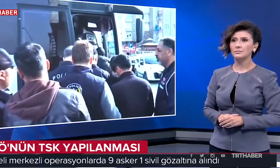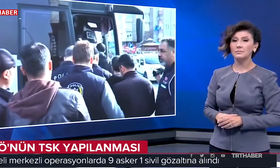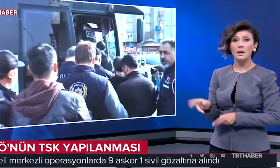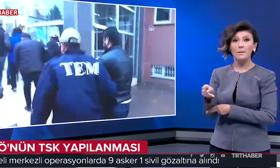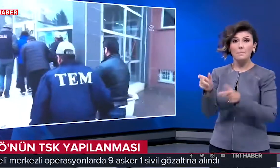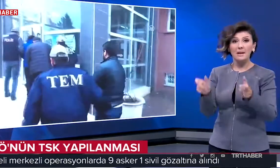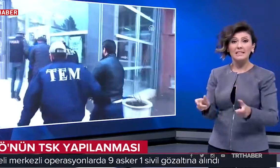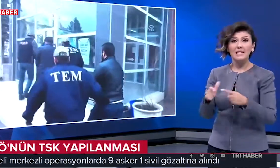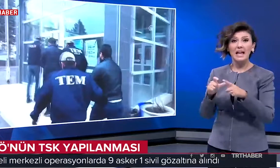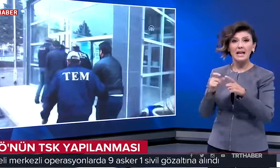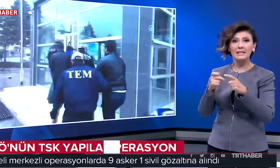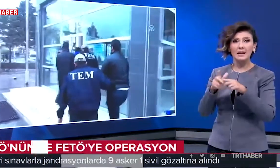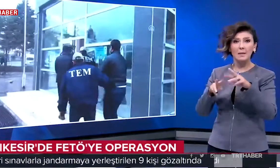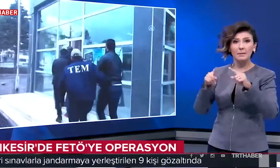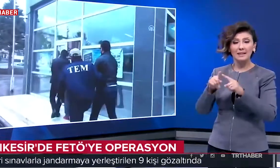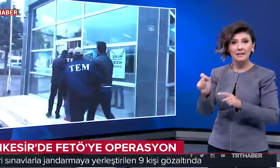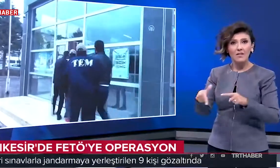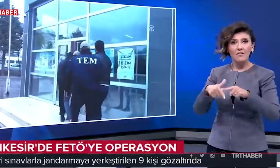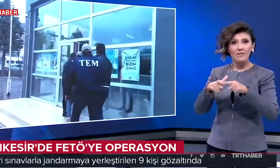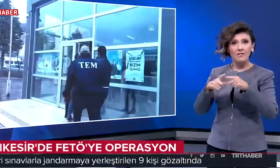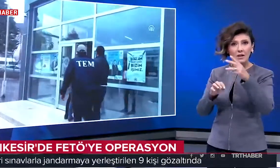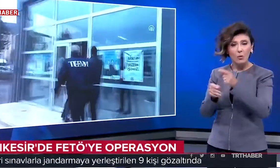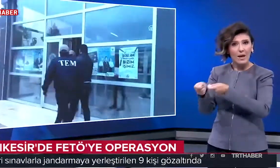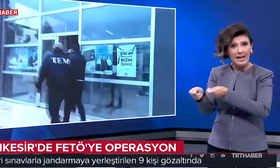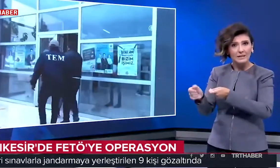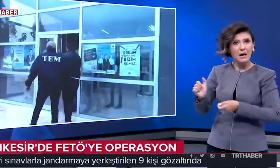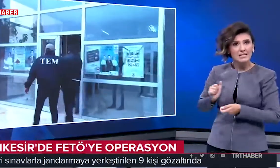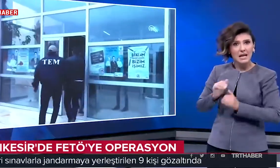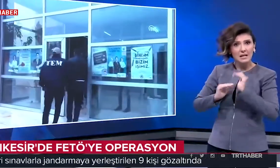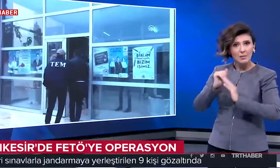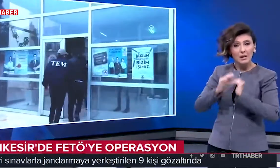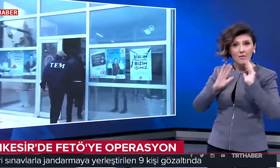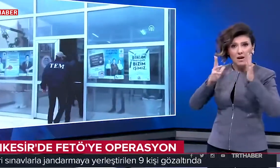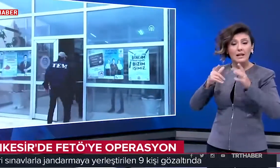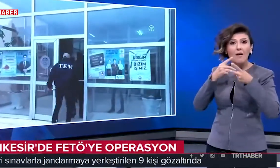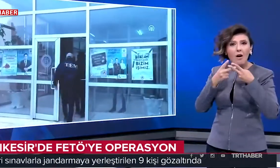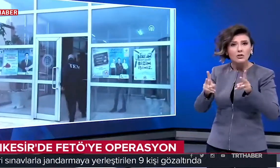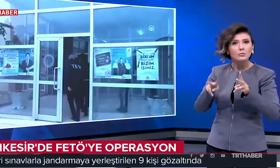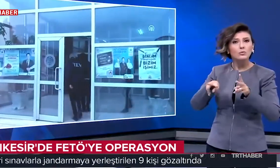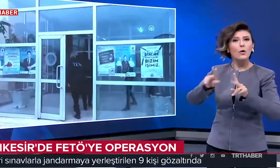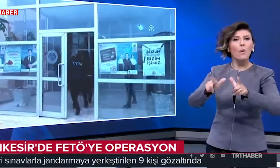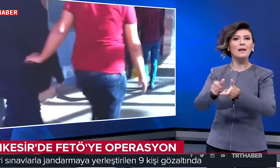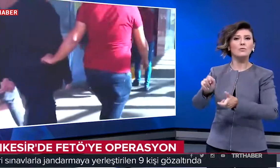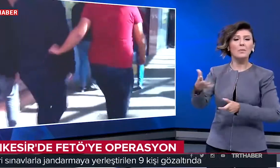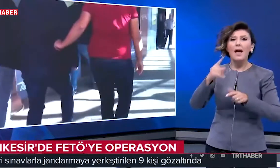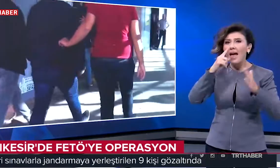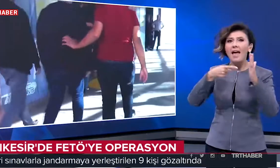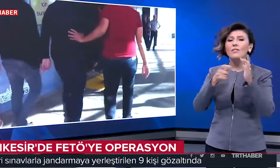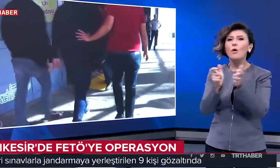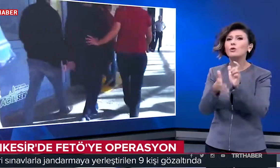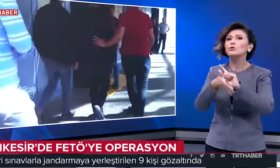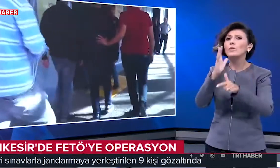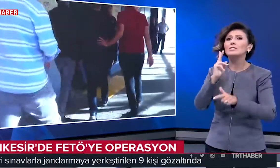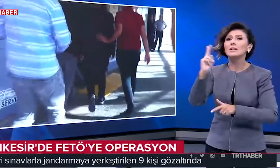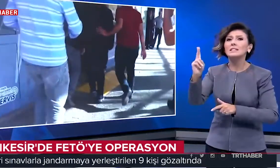Balıkesir'in Edremit ilçesinde FETÖ'nün eğitim ve asker yapılanması faaliyetlerinin deşifre edilmesine yönelik operasyon yapıldı. Hedef, örgüt